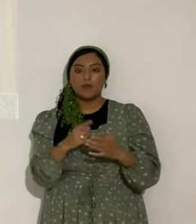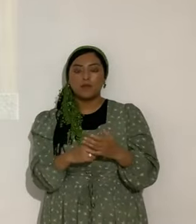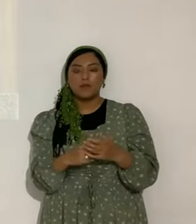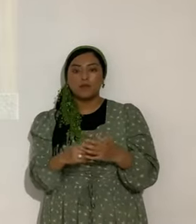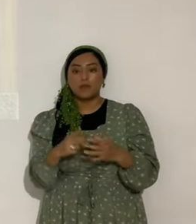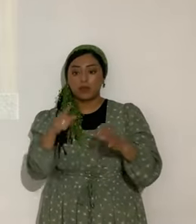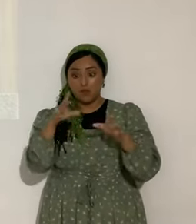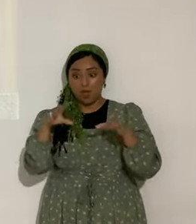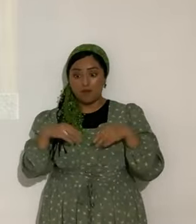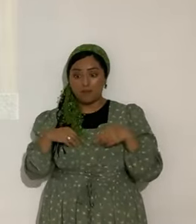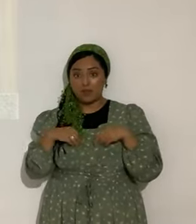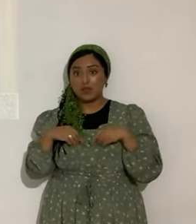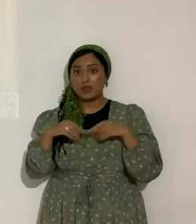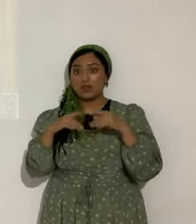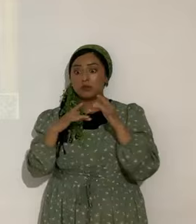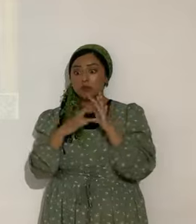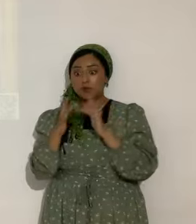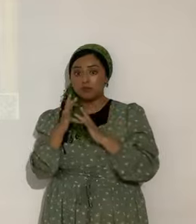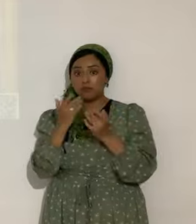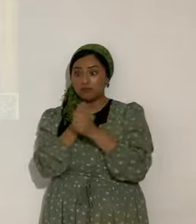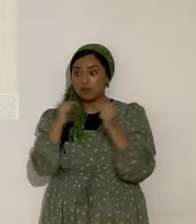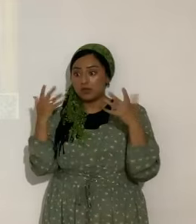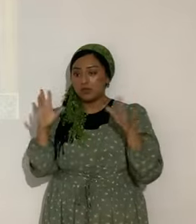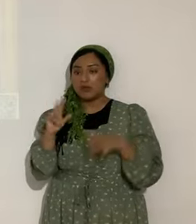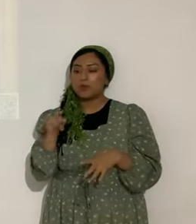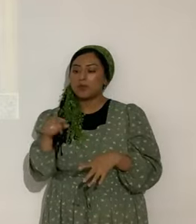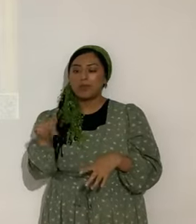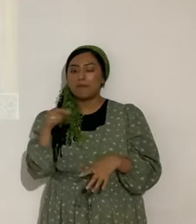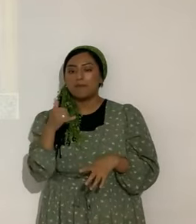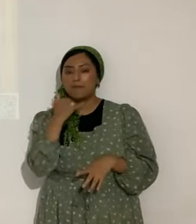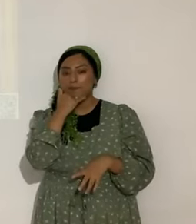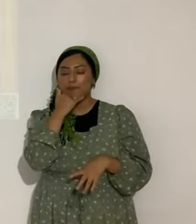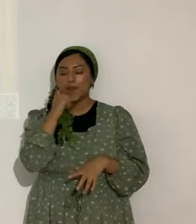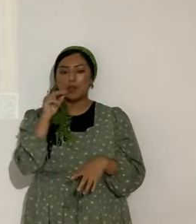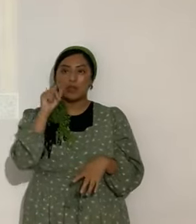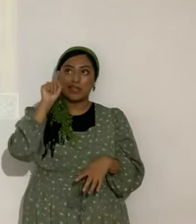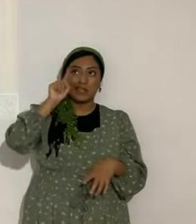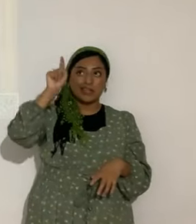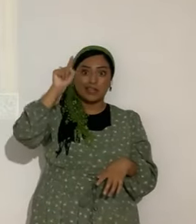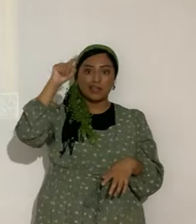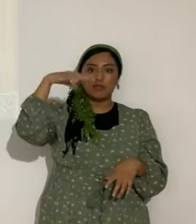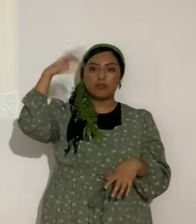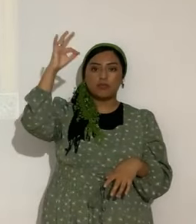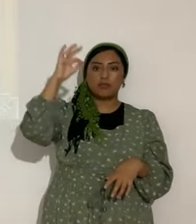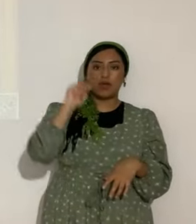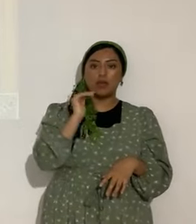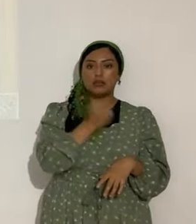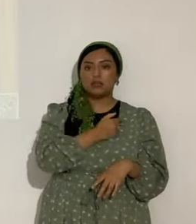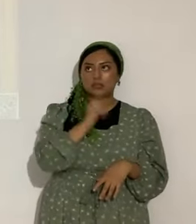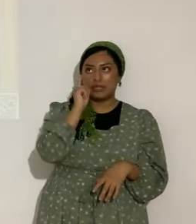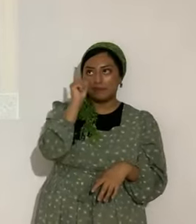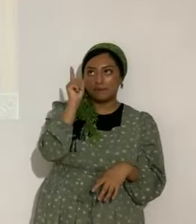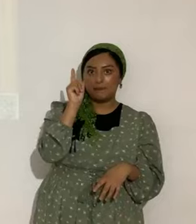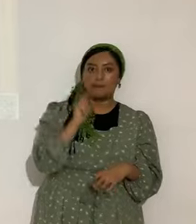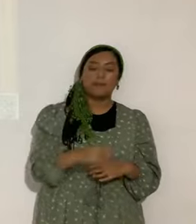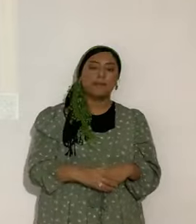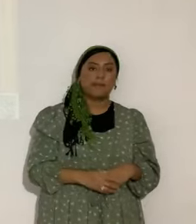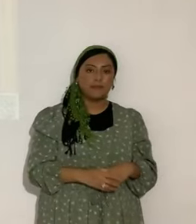aceptas a Cristo y ya eres salvo. No es así. No. Él es el que nos llama. ¿Sí? Él es el que nos llama. Estoy siendo claro.